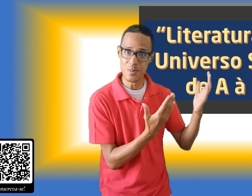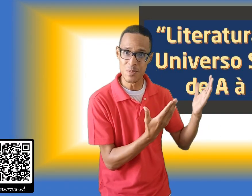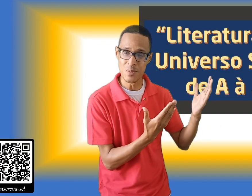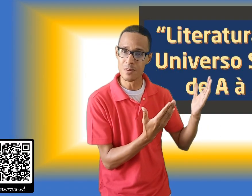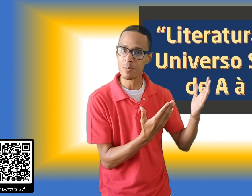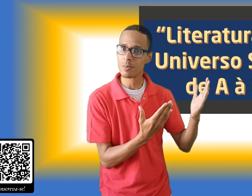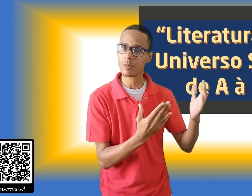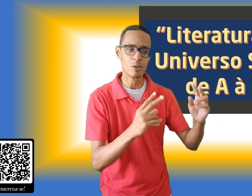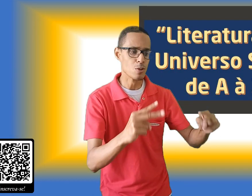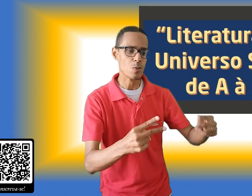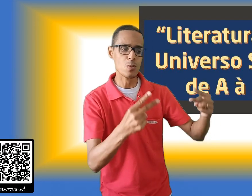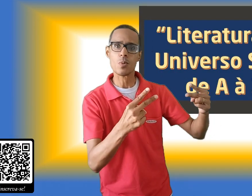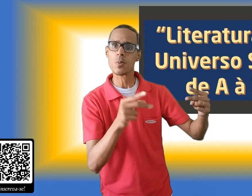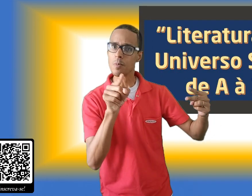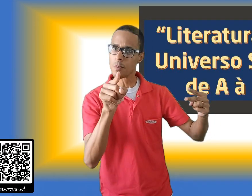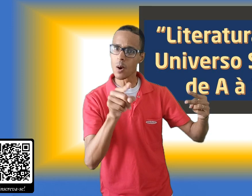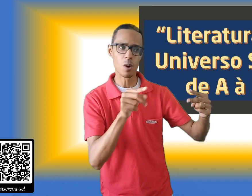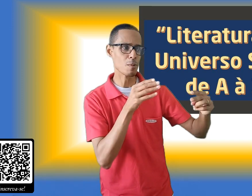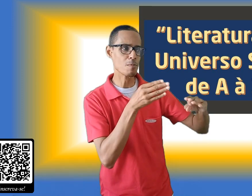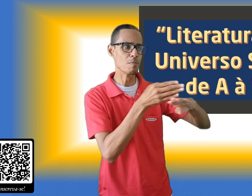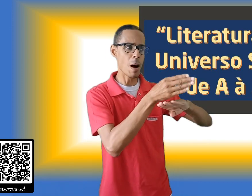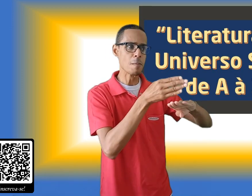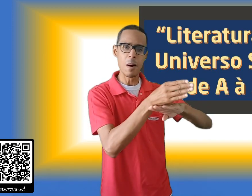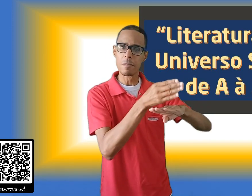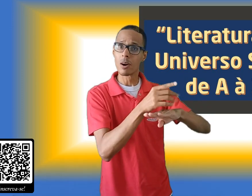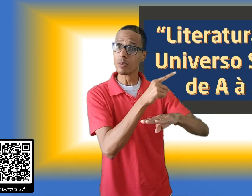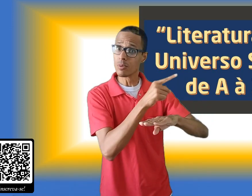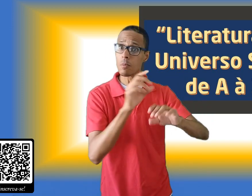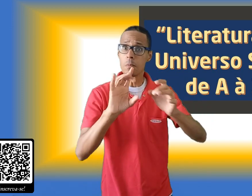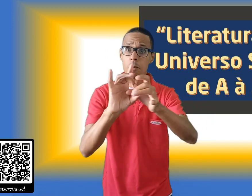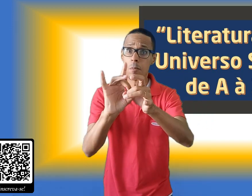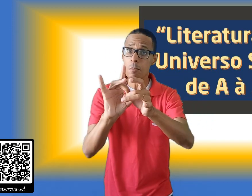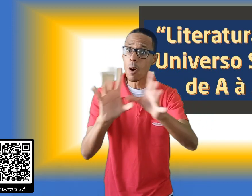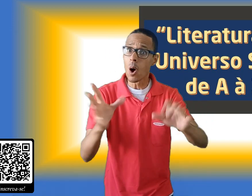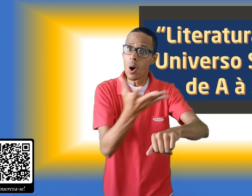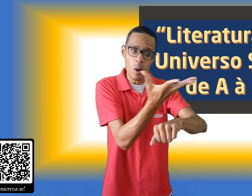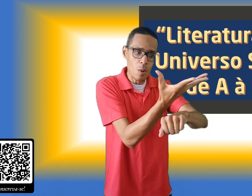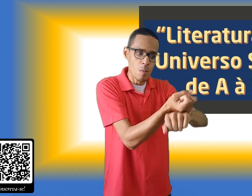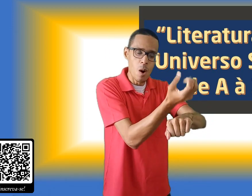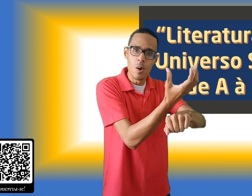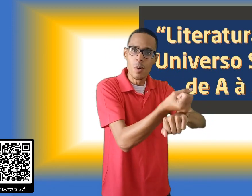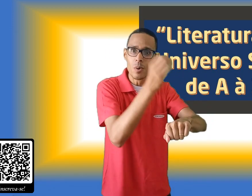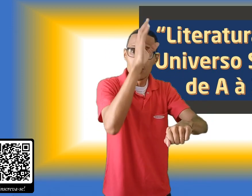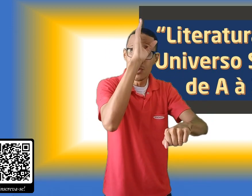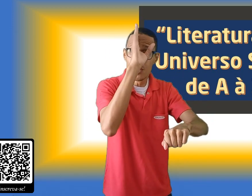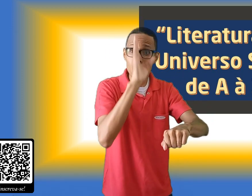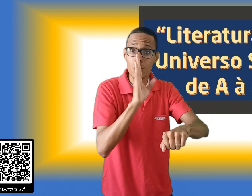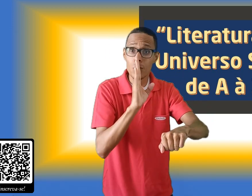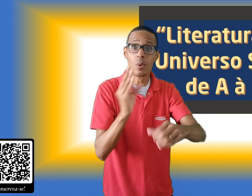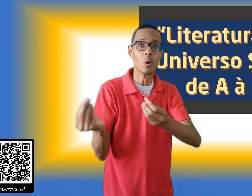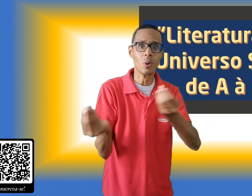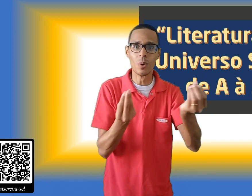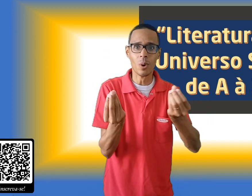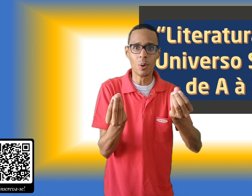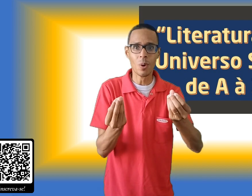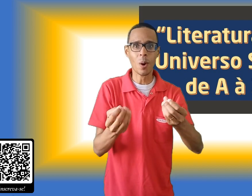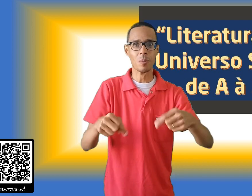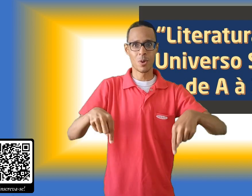detalhes de cada título e baixar toda a proposta gratuitamente, é só acessar os links que estão aqui